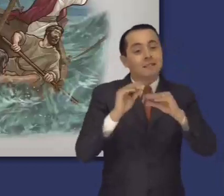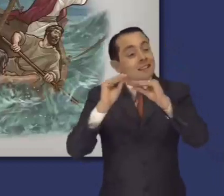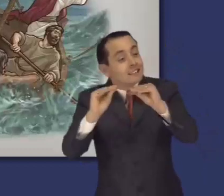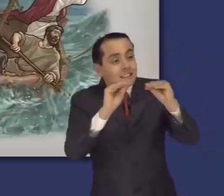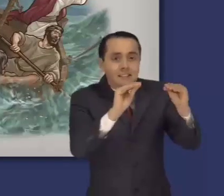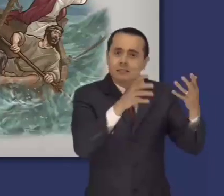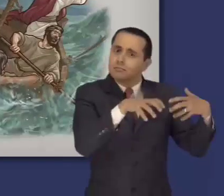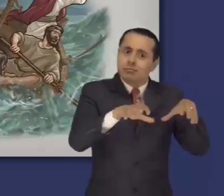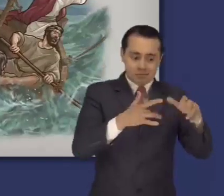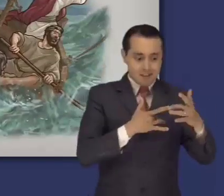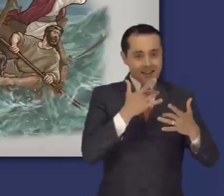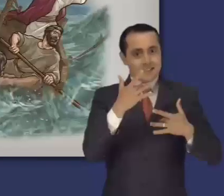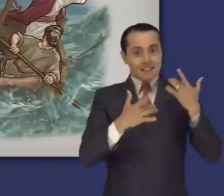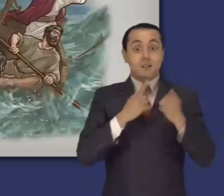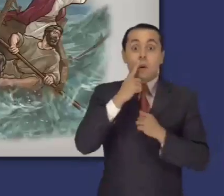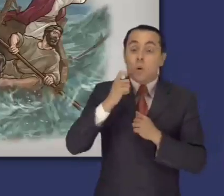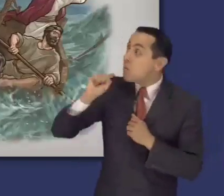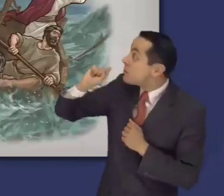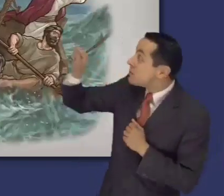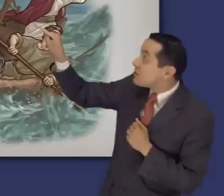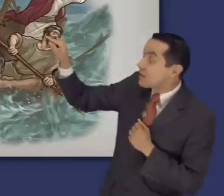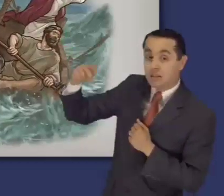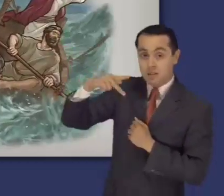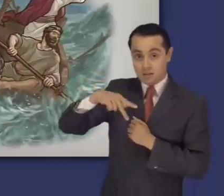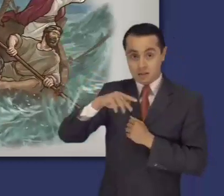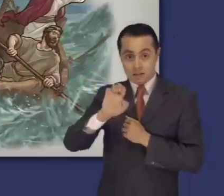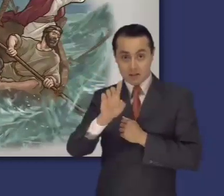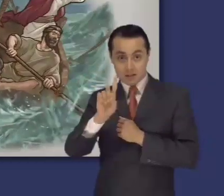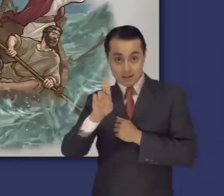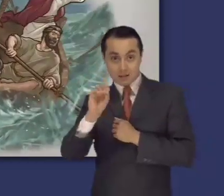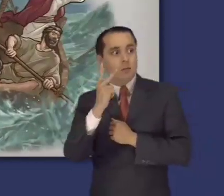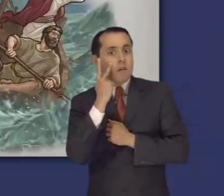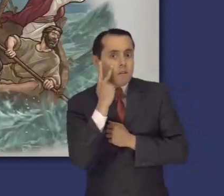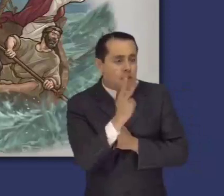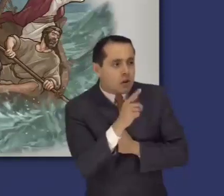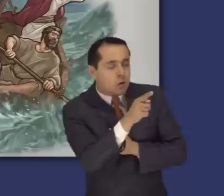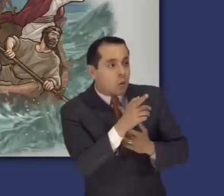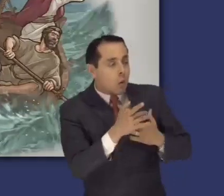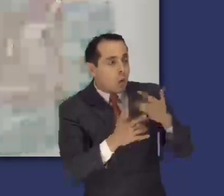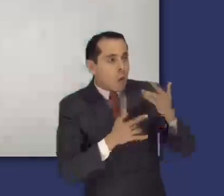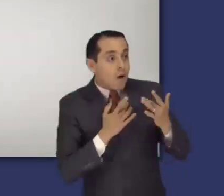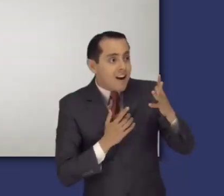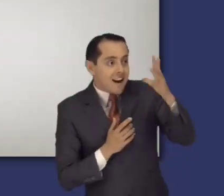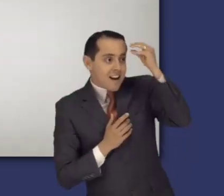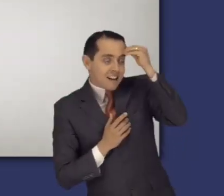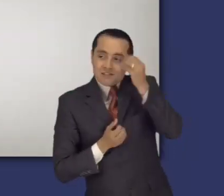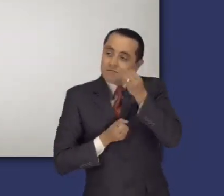El testimonio de Pedro se percibe en las gráficas descripciones que hace Marcos de los sentimientos y las acciones de Jesús.